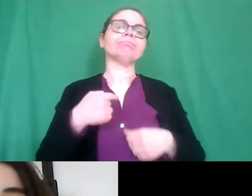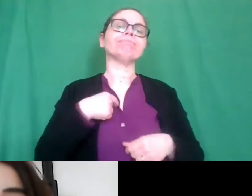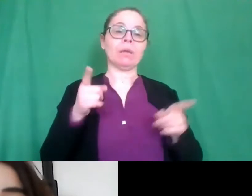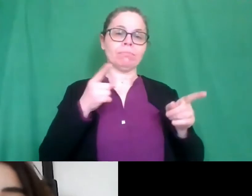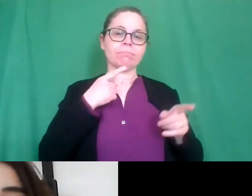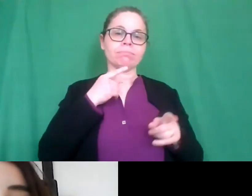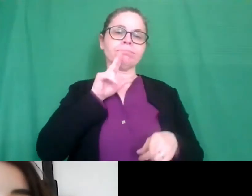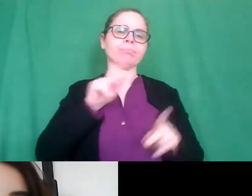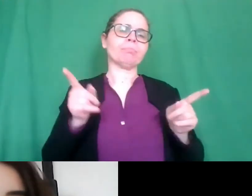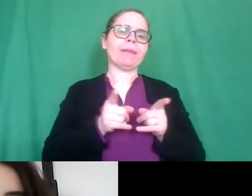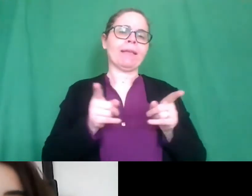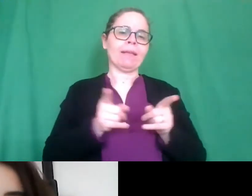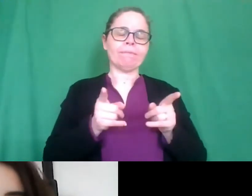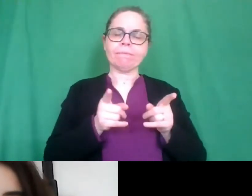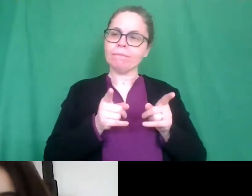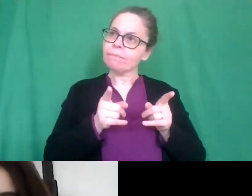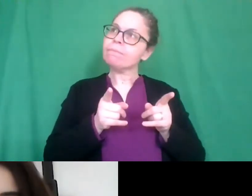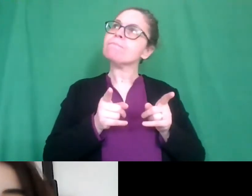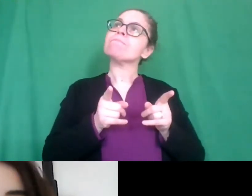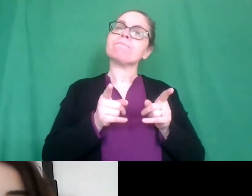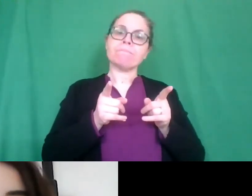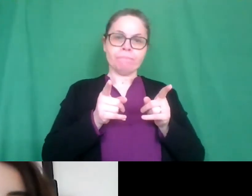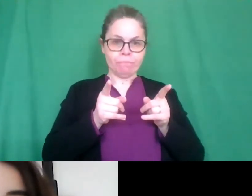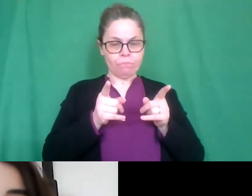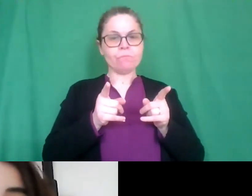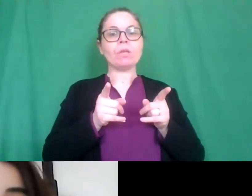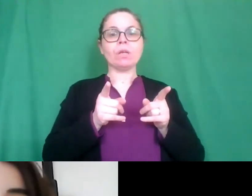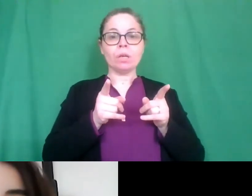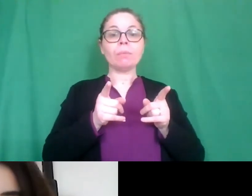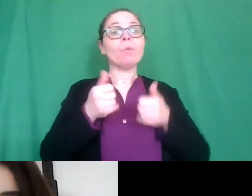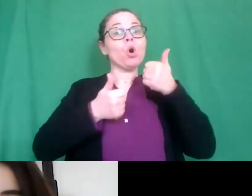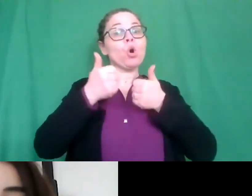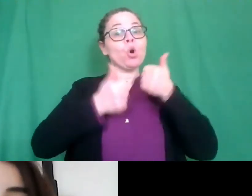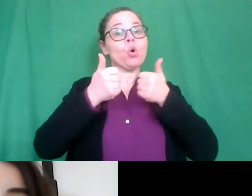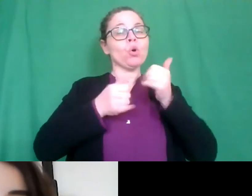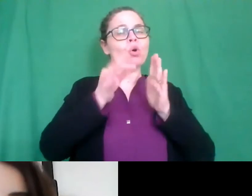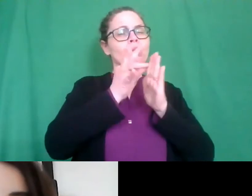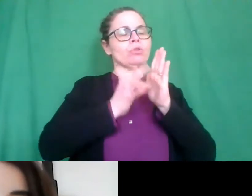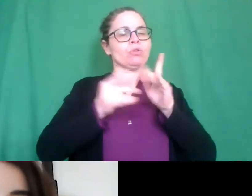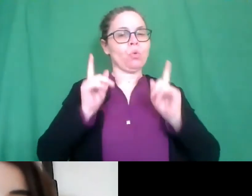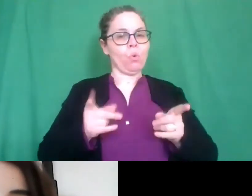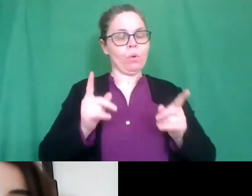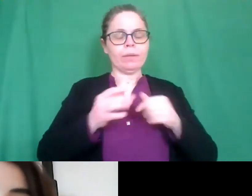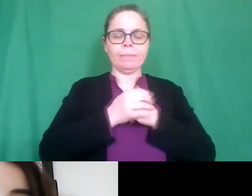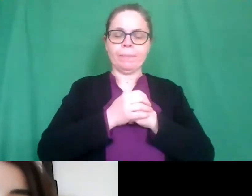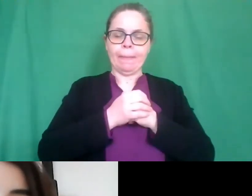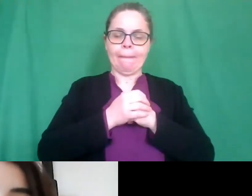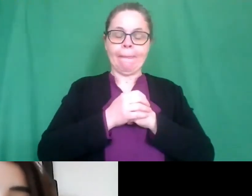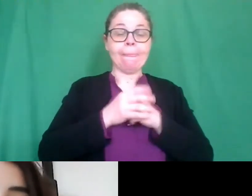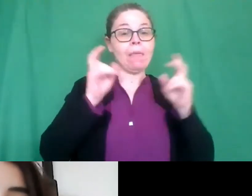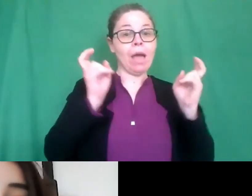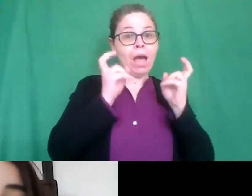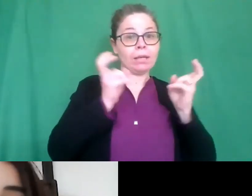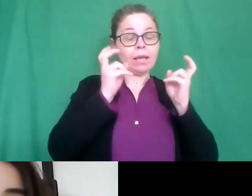breve vi illustrerò i criteri del concorso allora devo dire che comunque Arianna con l'Isis